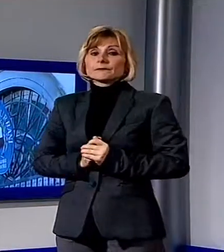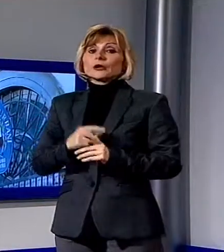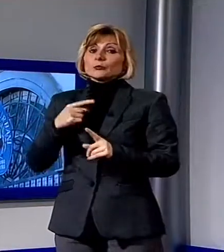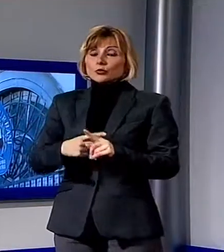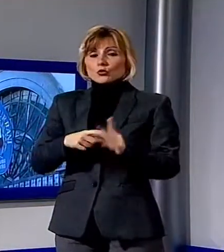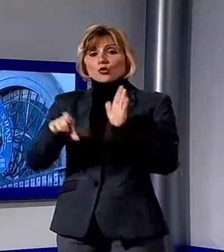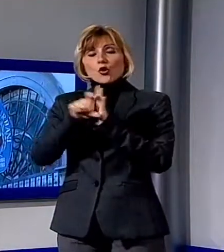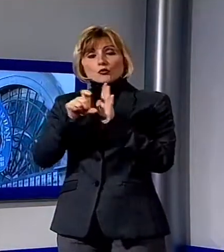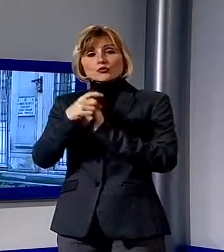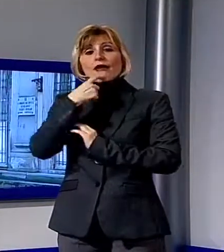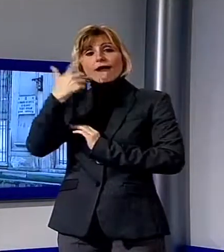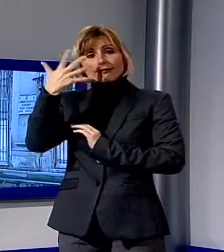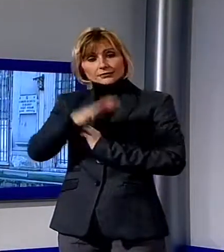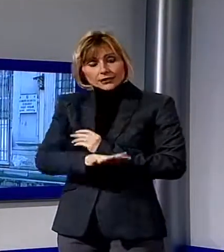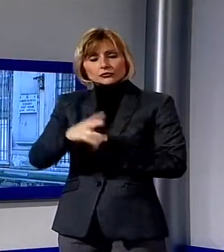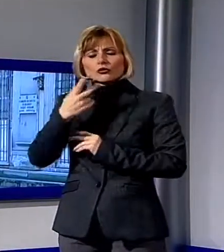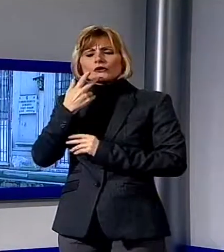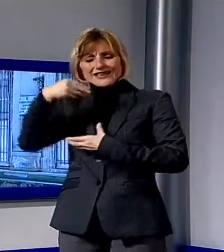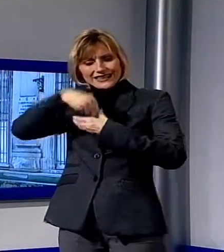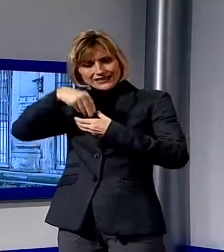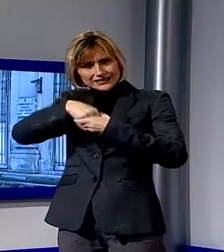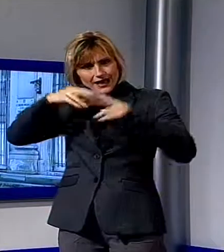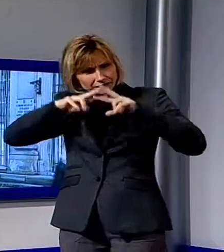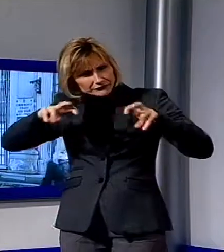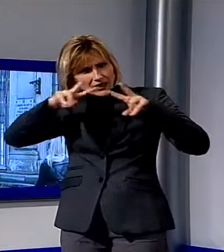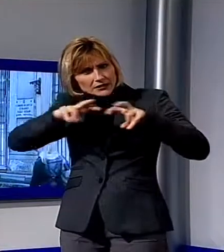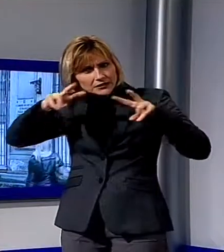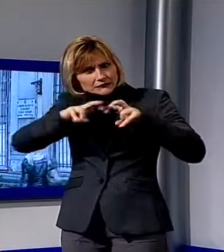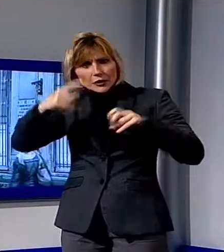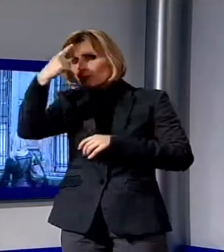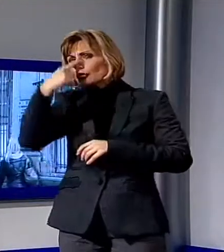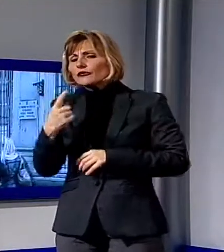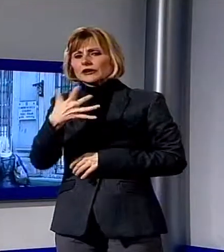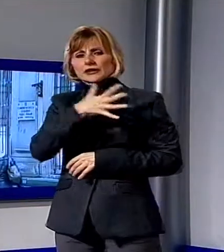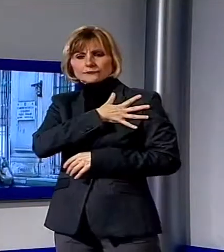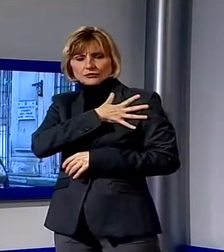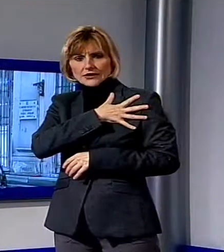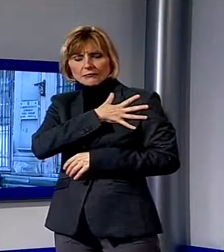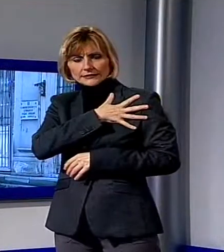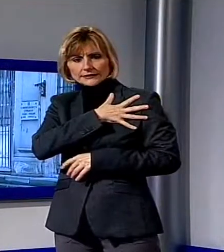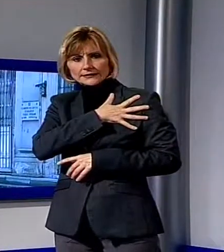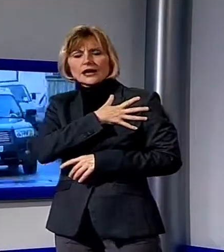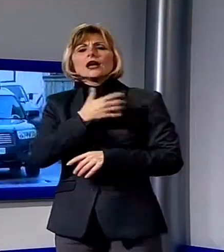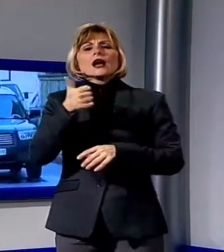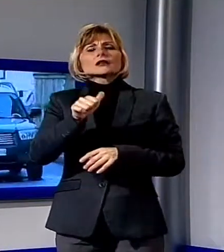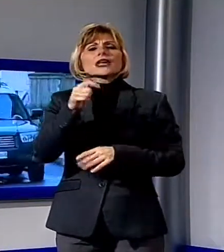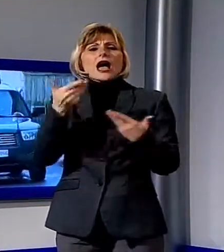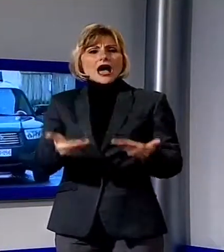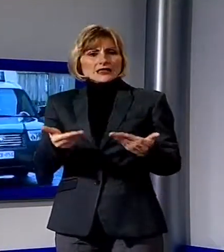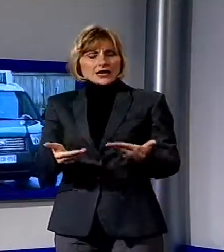annuncia di aver anche aperto una verifica interna per accertare eventuali profili di responsabilità, pure in assenza allo stato attuale di qualsiasi